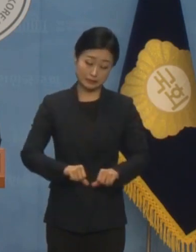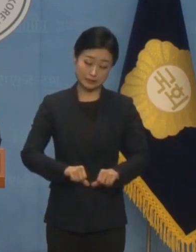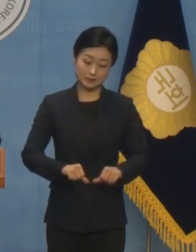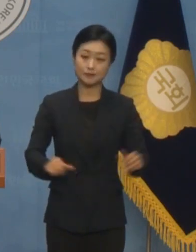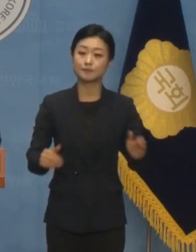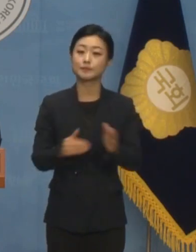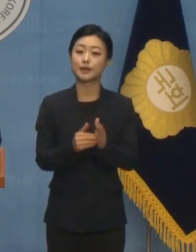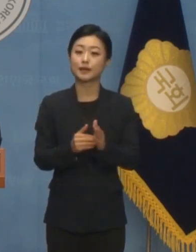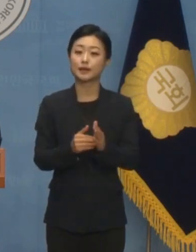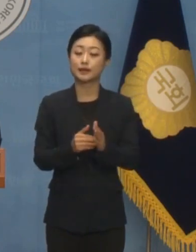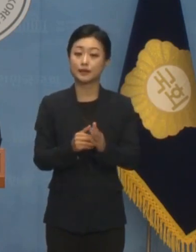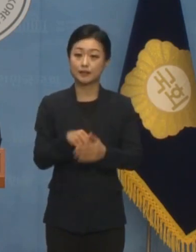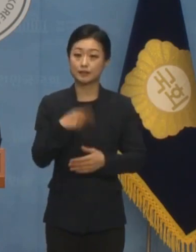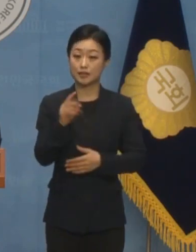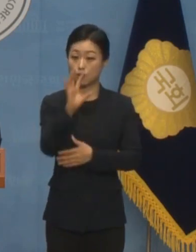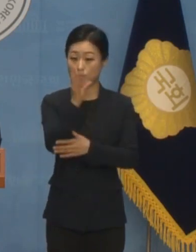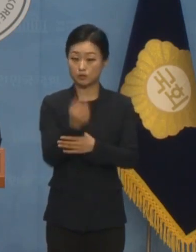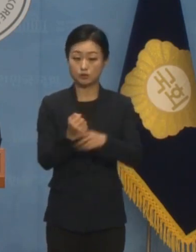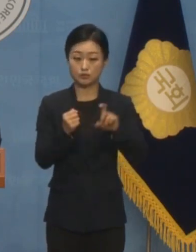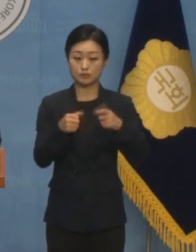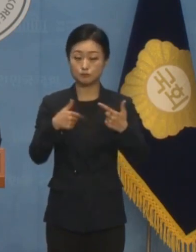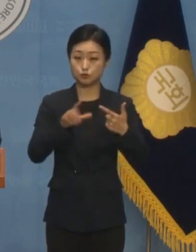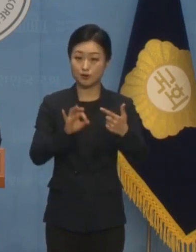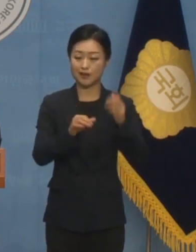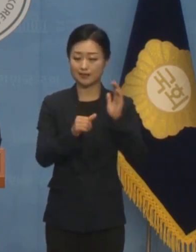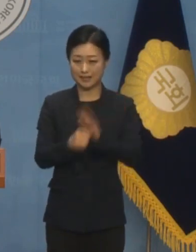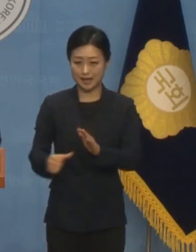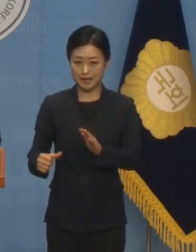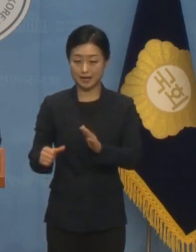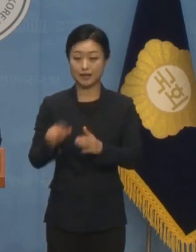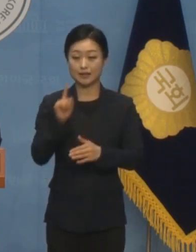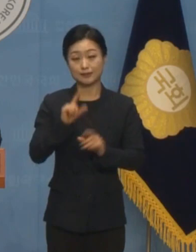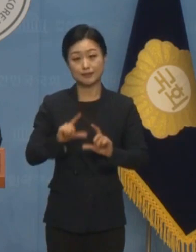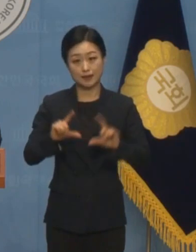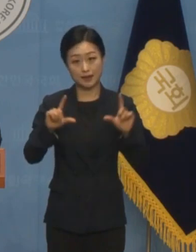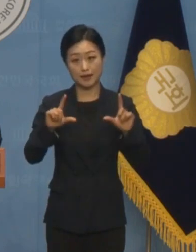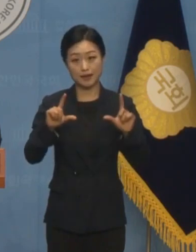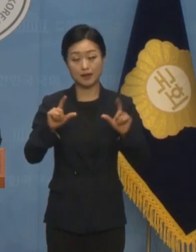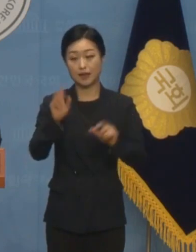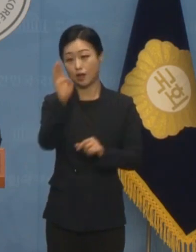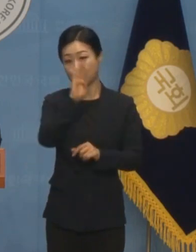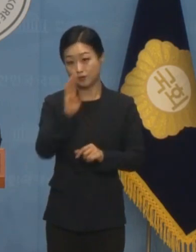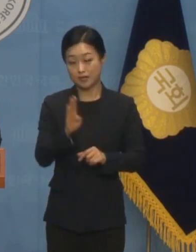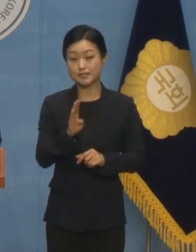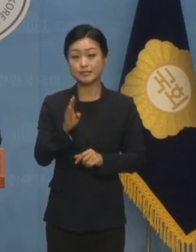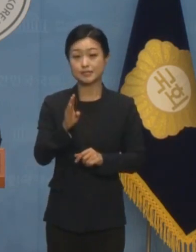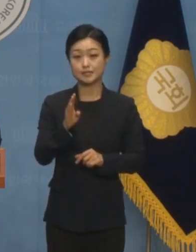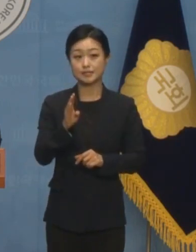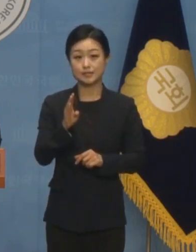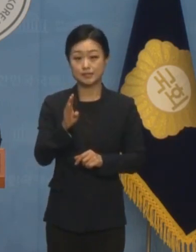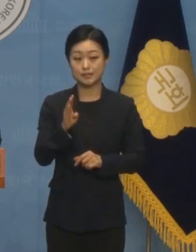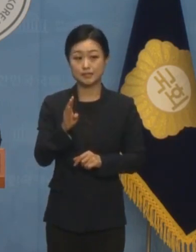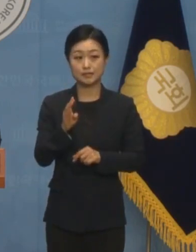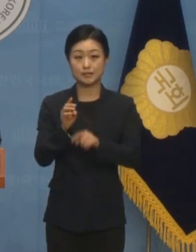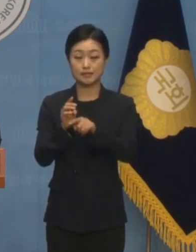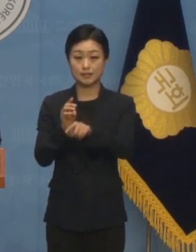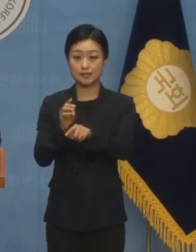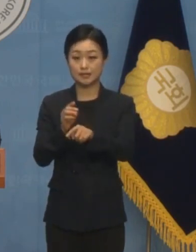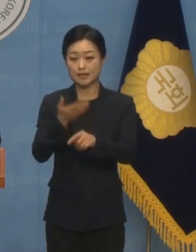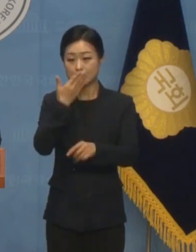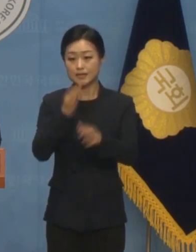거뒀으며 월드컵 16강 탈락 바로 다음 날 브라질 현지 여조금원까지 있는